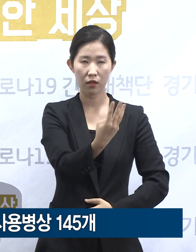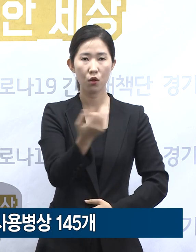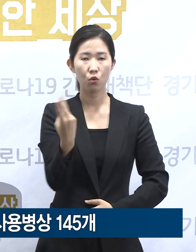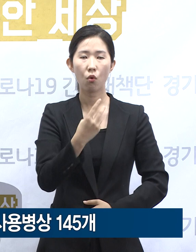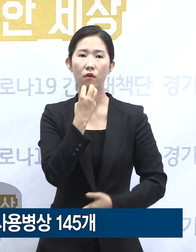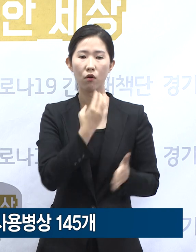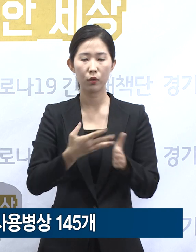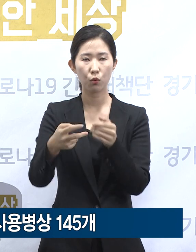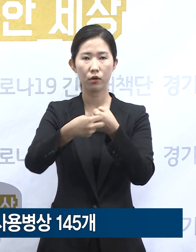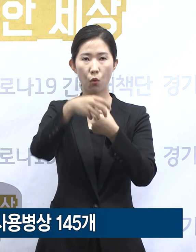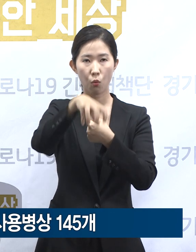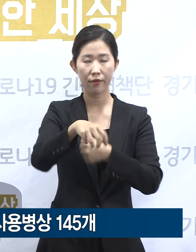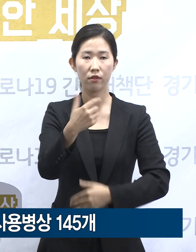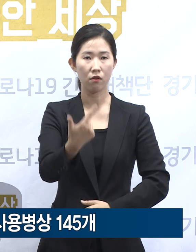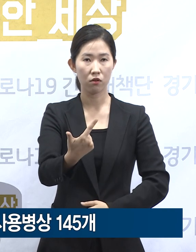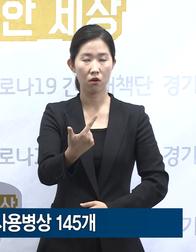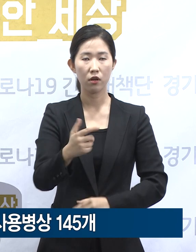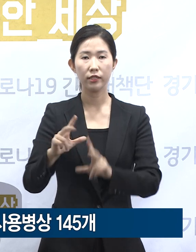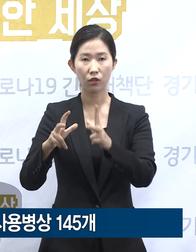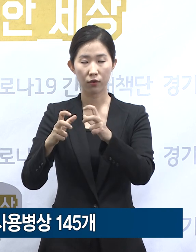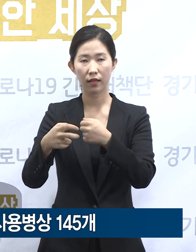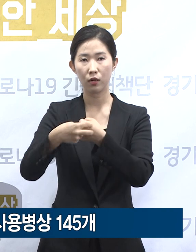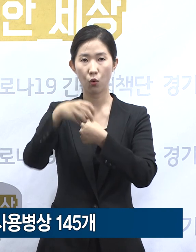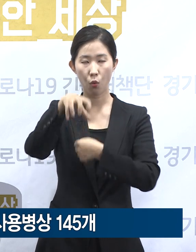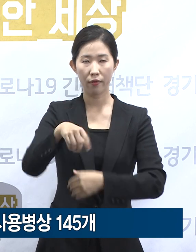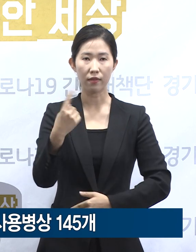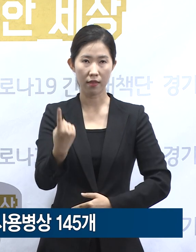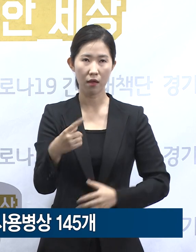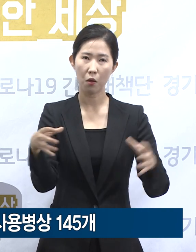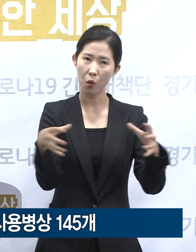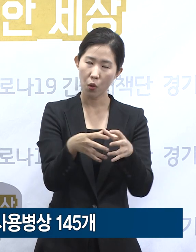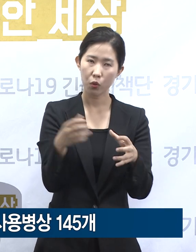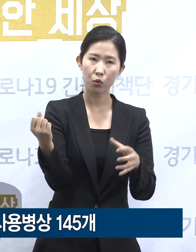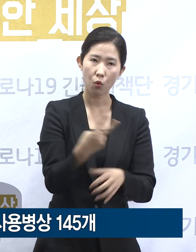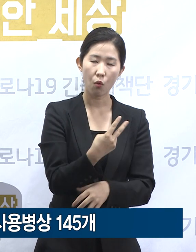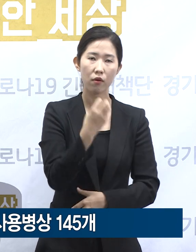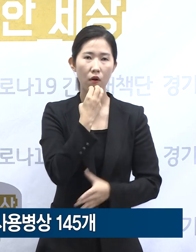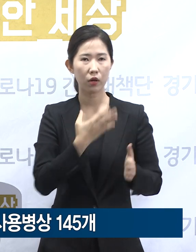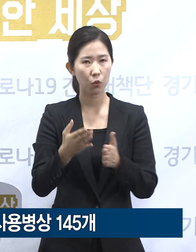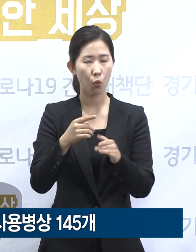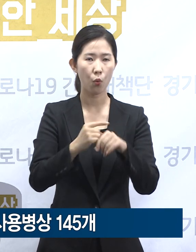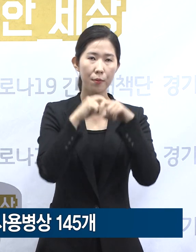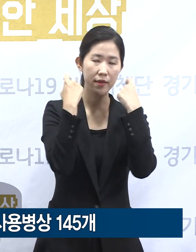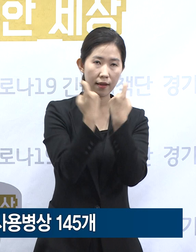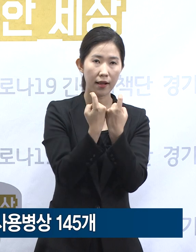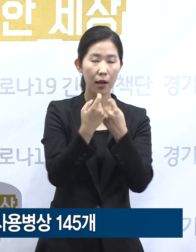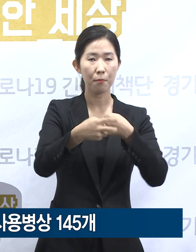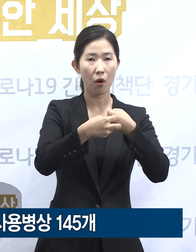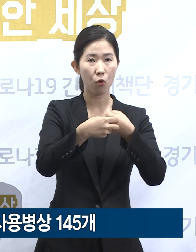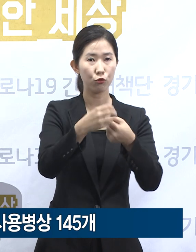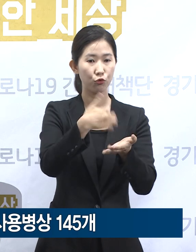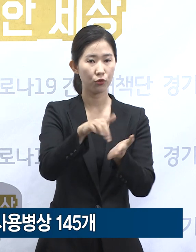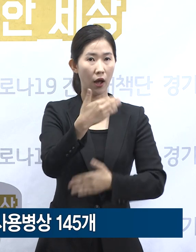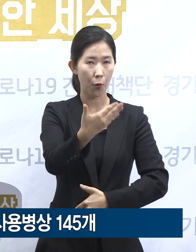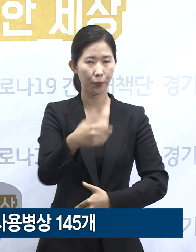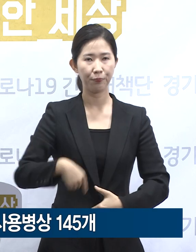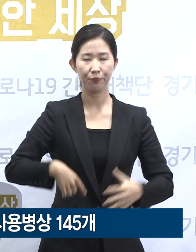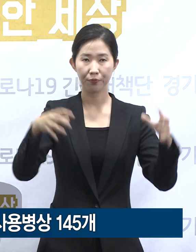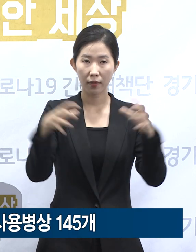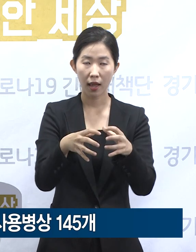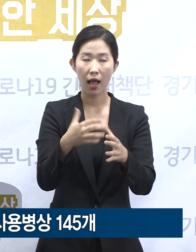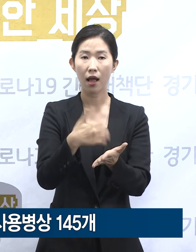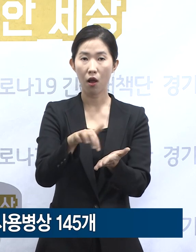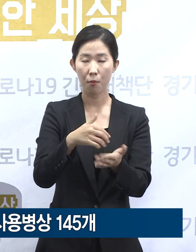경기도의료원 6곳, 성남시의료원 1곳 및 도내 민간종합병원 9곳의 협력으로 총